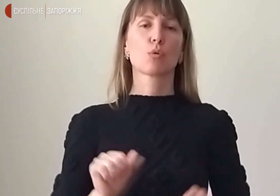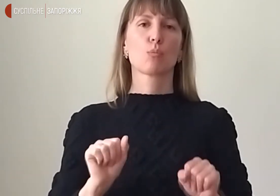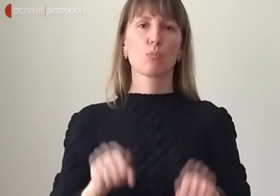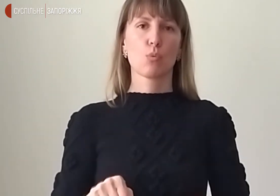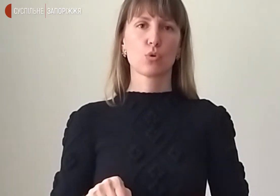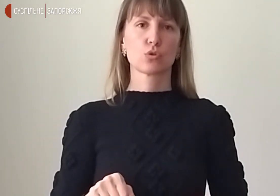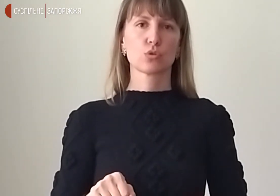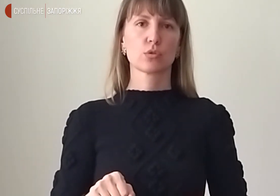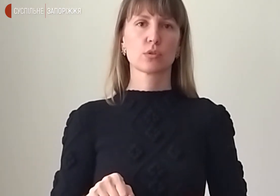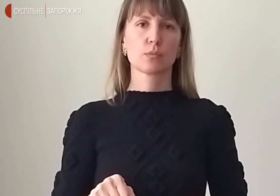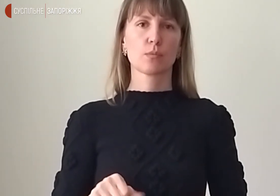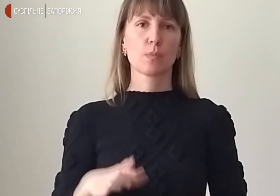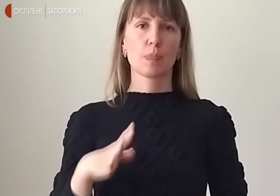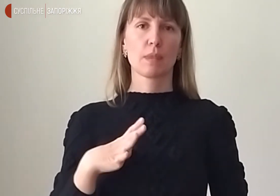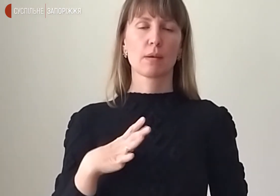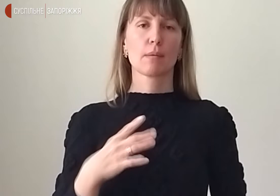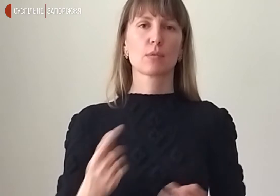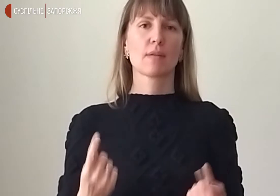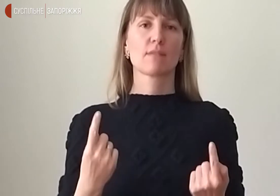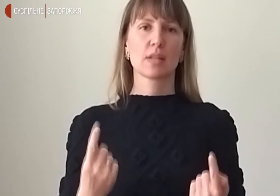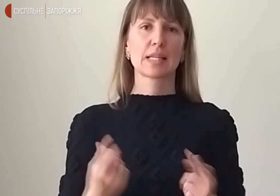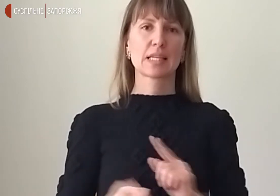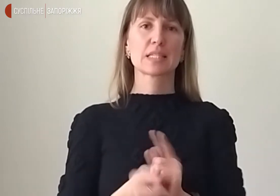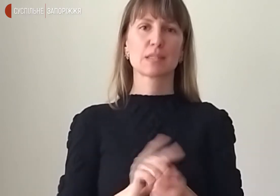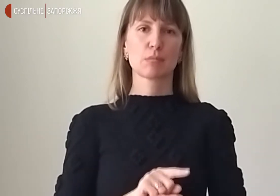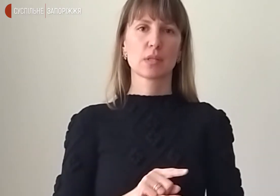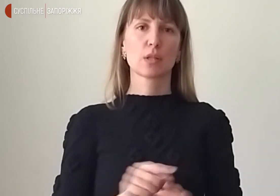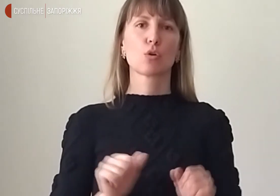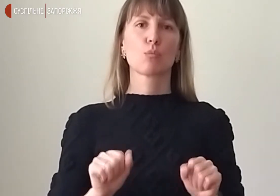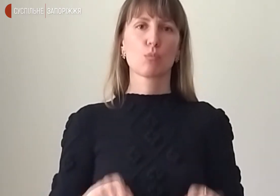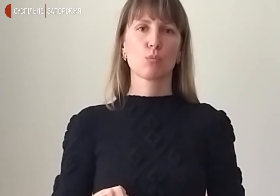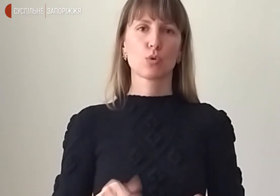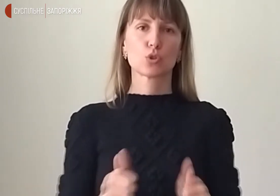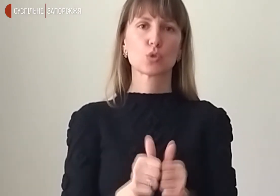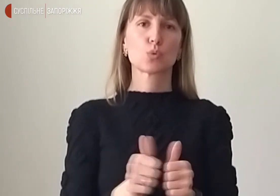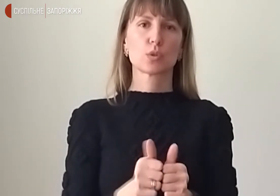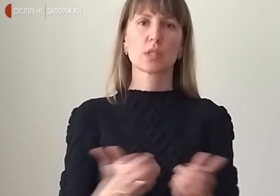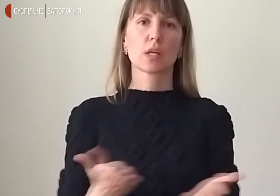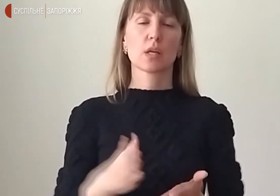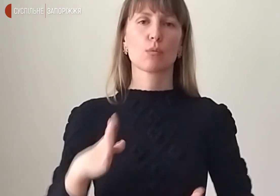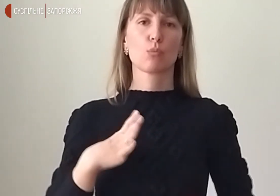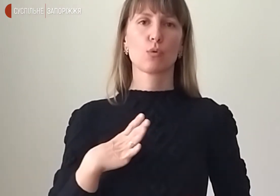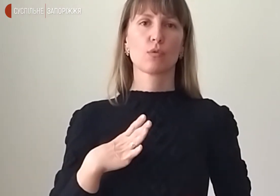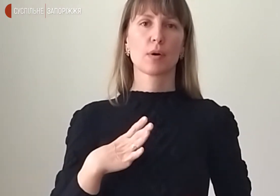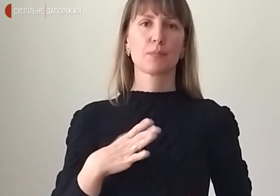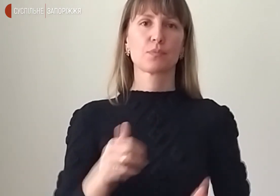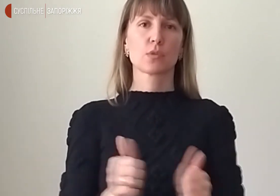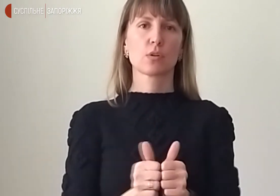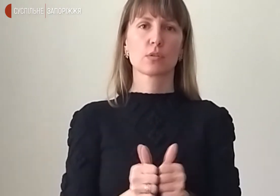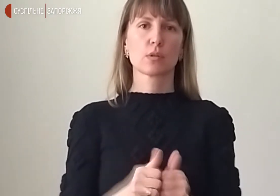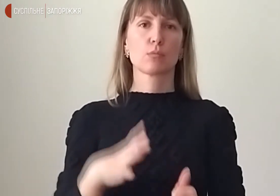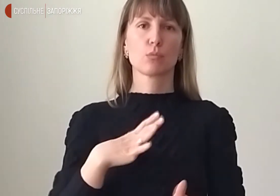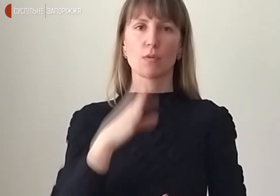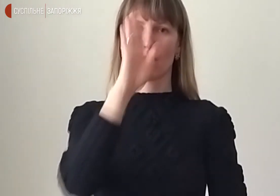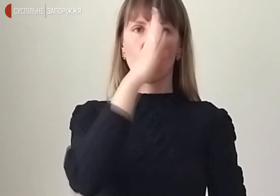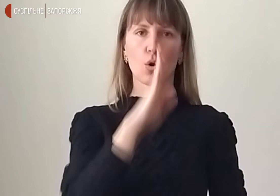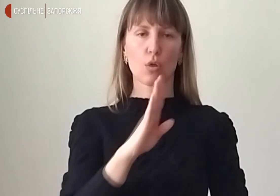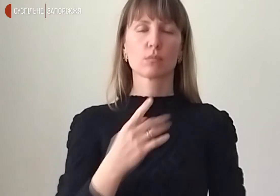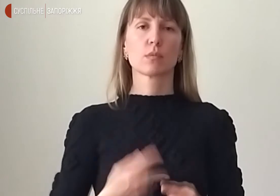статися великі зміни. Може, сусід, який був сусідом, стати ворогом, тому ми